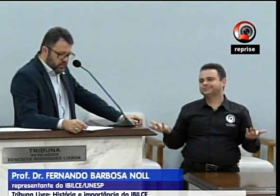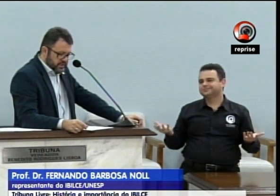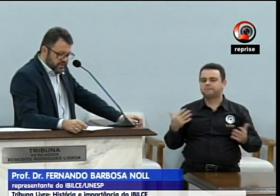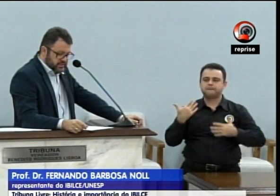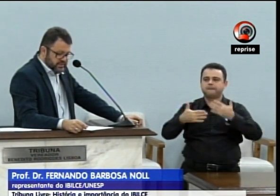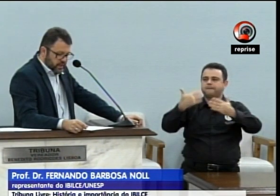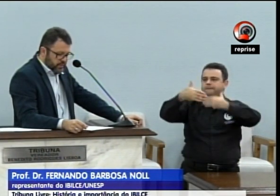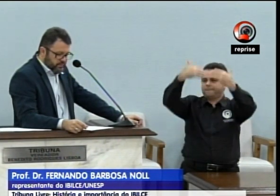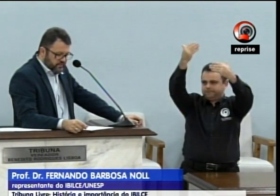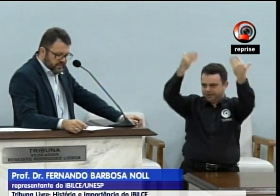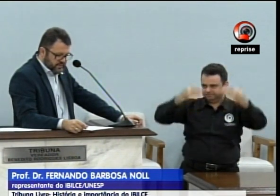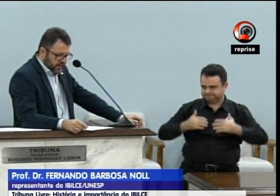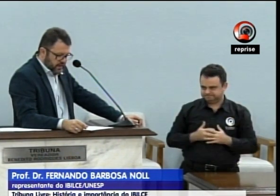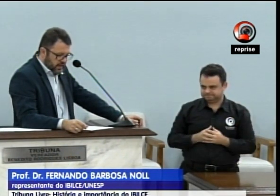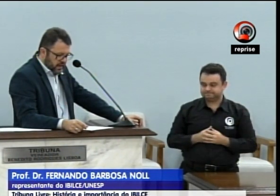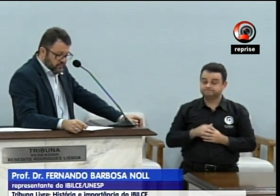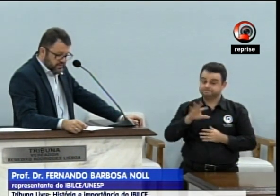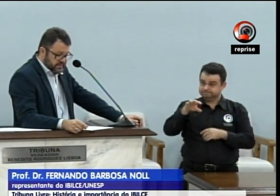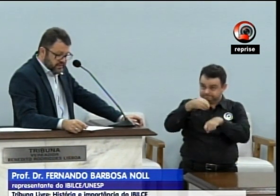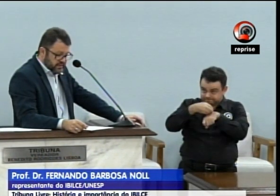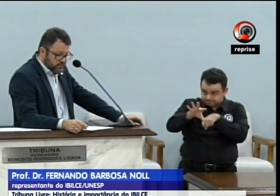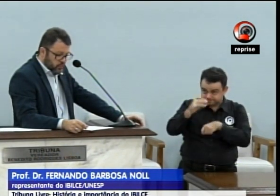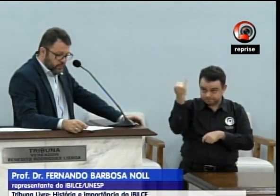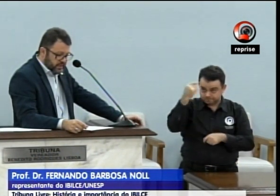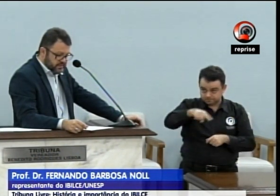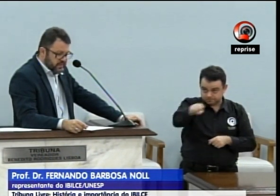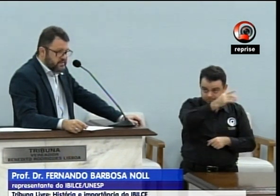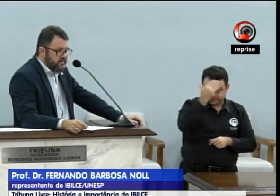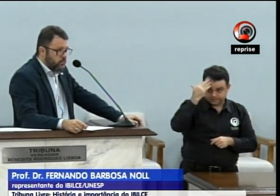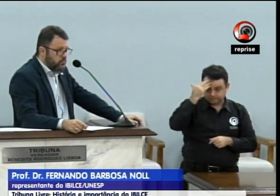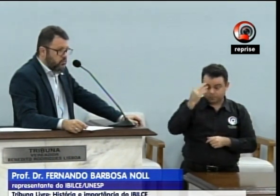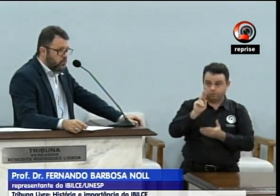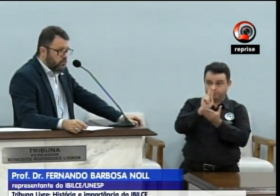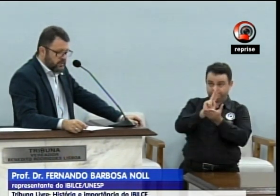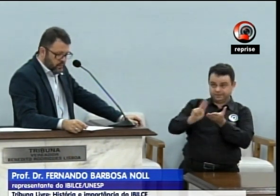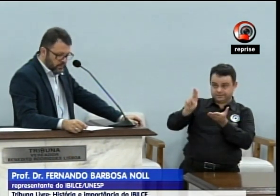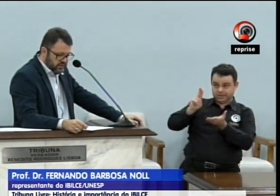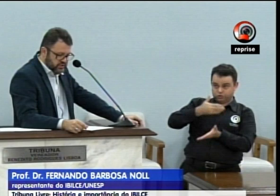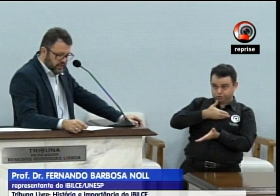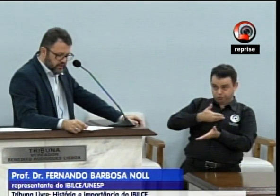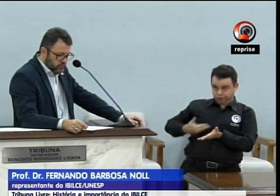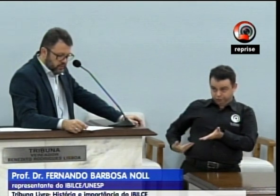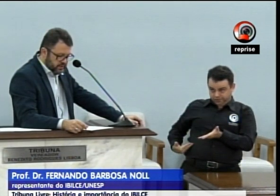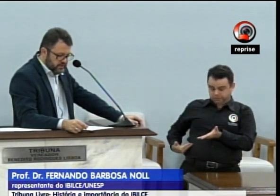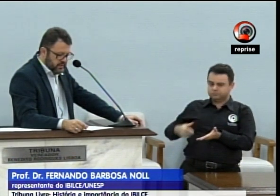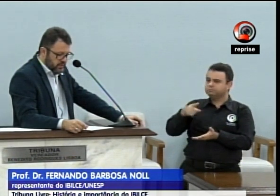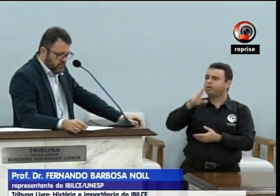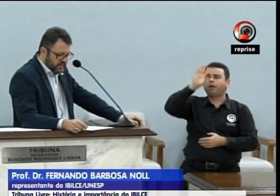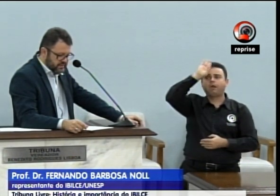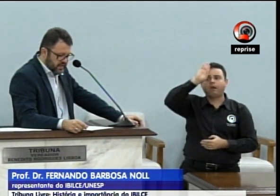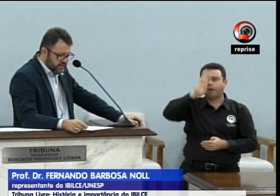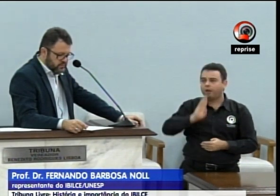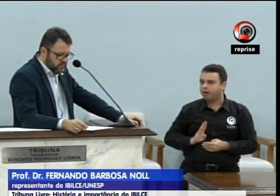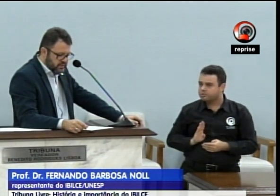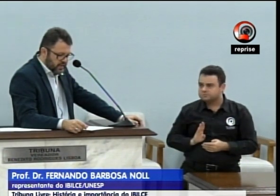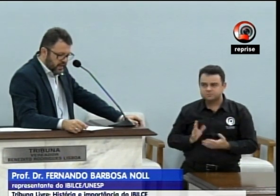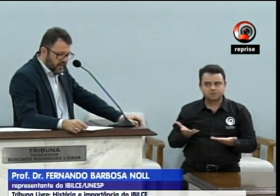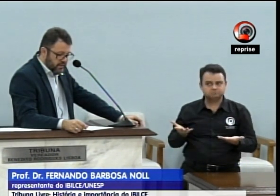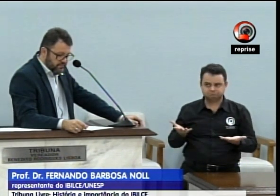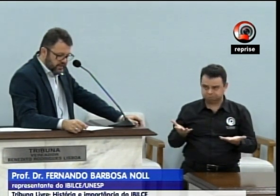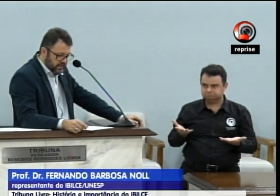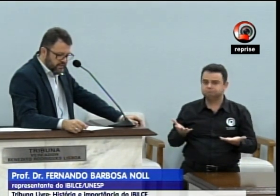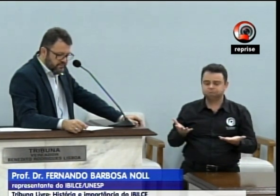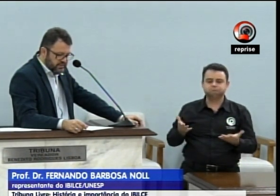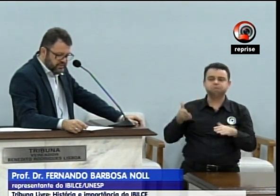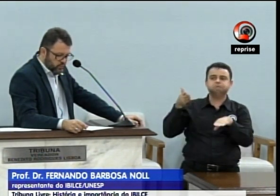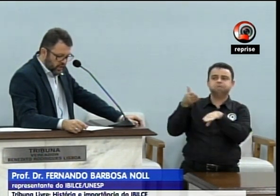É importante sempre frisar, as universidades públicas são totalmente gratuitas e o acesso se dá